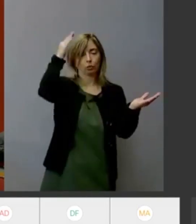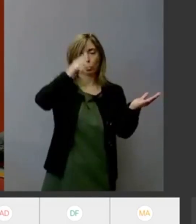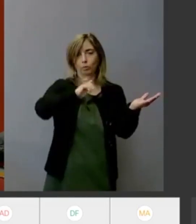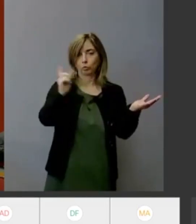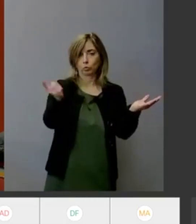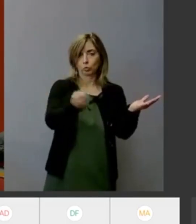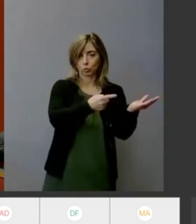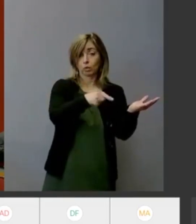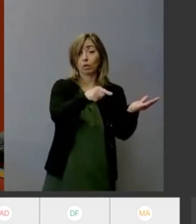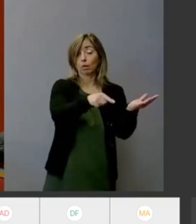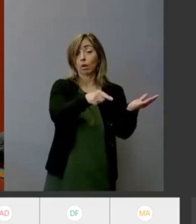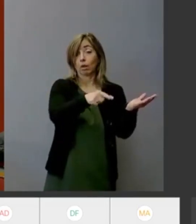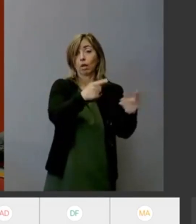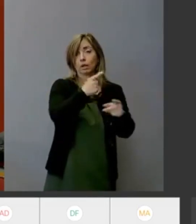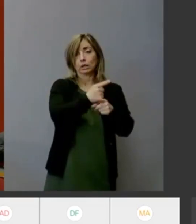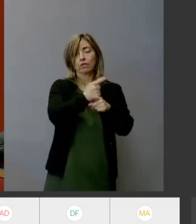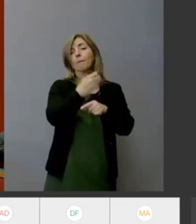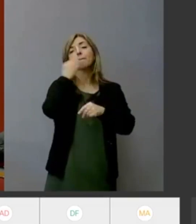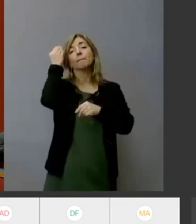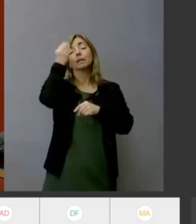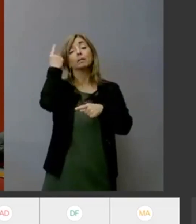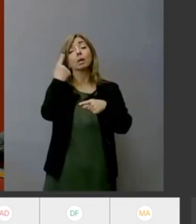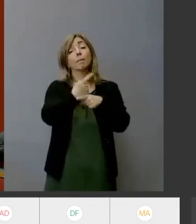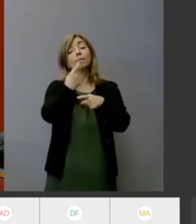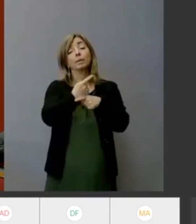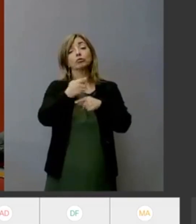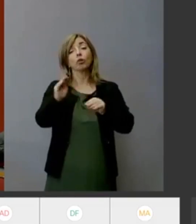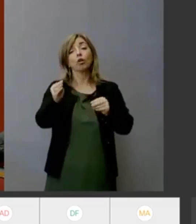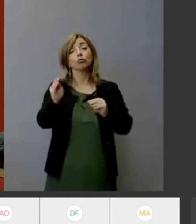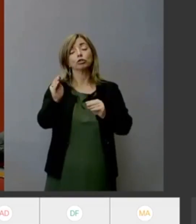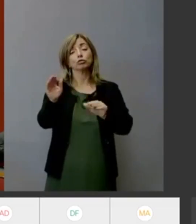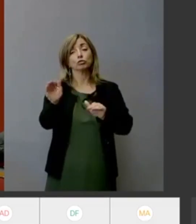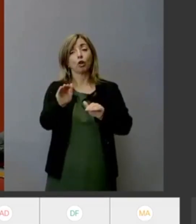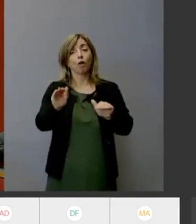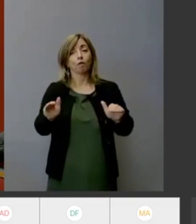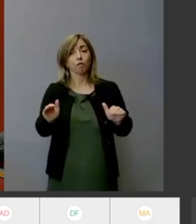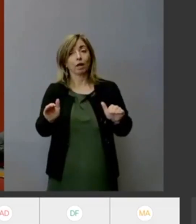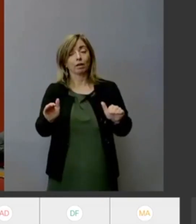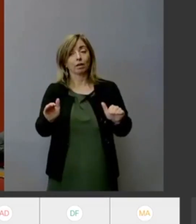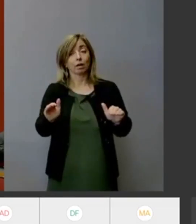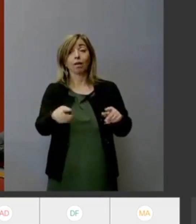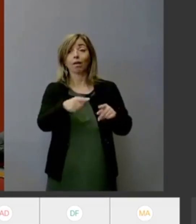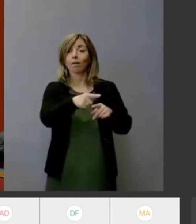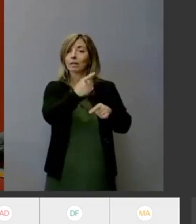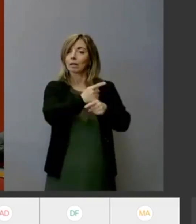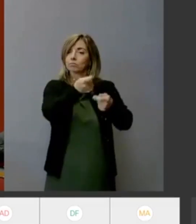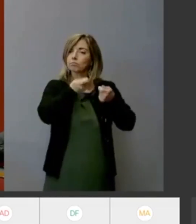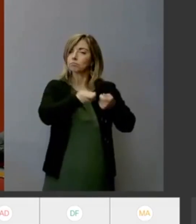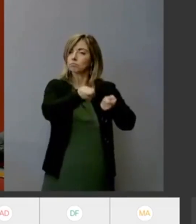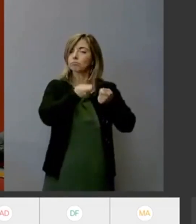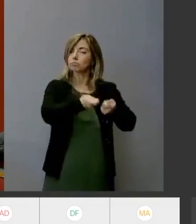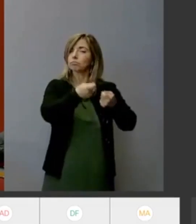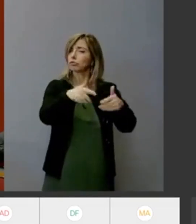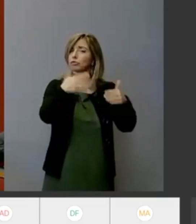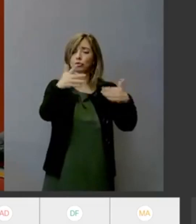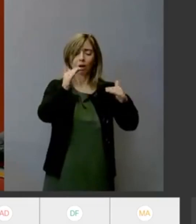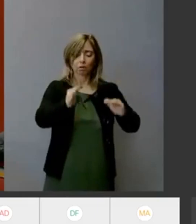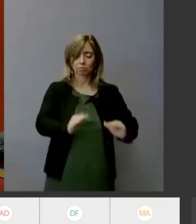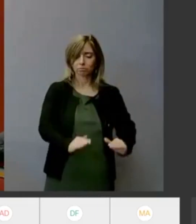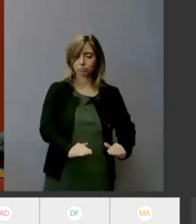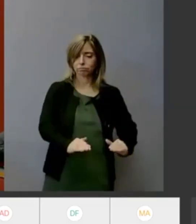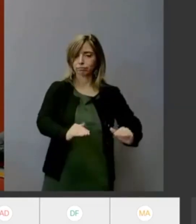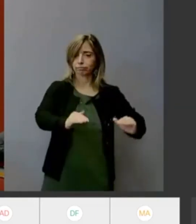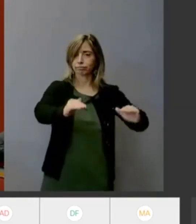giovani di quelle attitudini che vanno sollecitate e promosse fin dall'infanzia anche perché sappiamo tutti quanto la